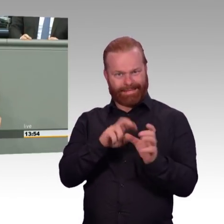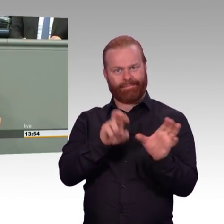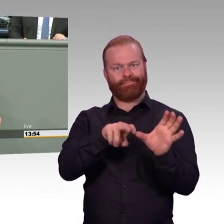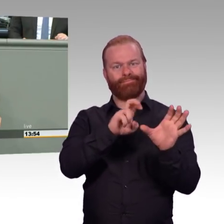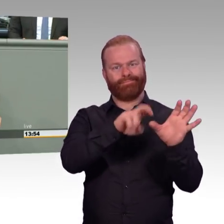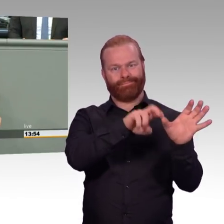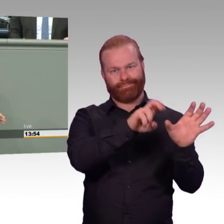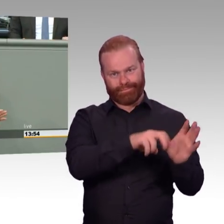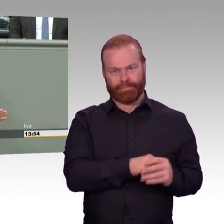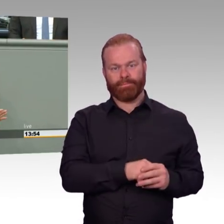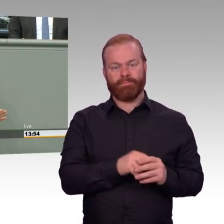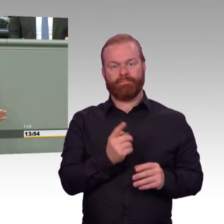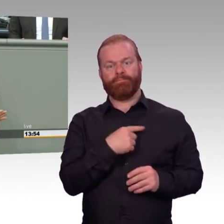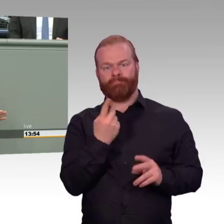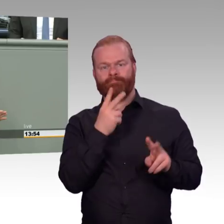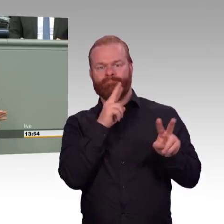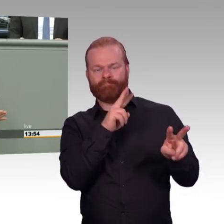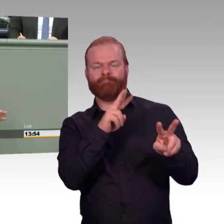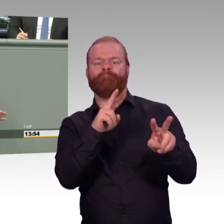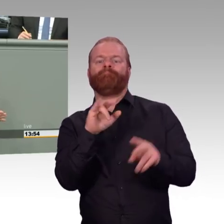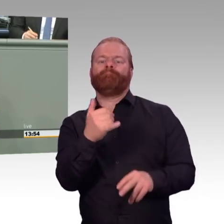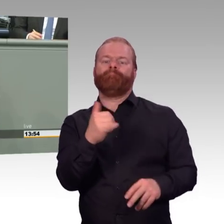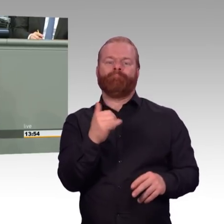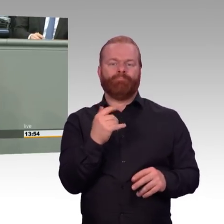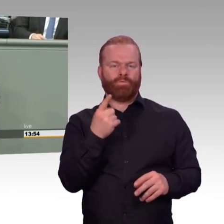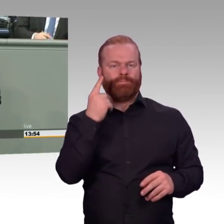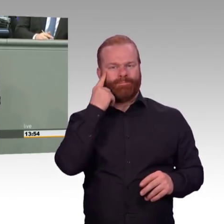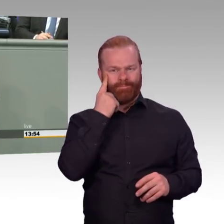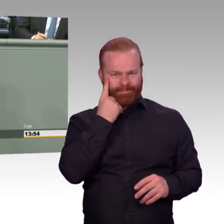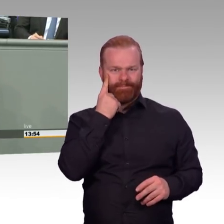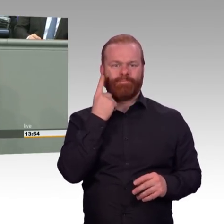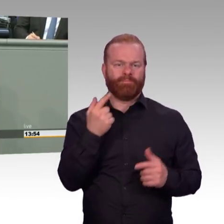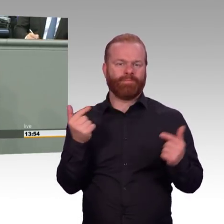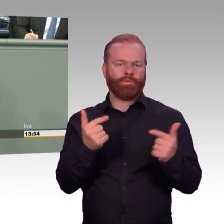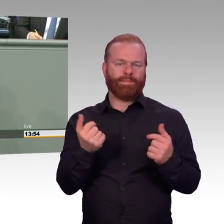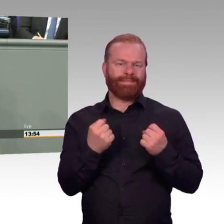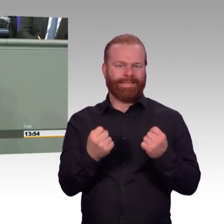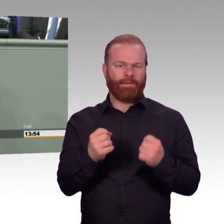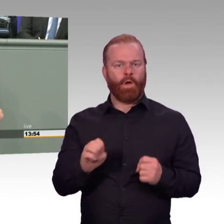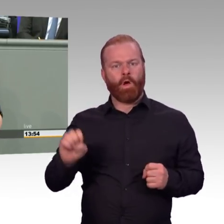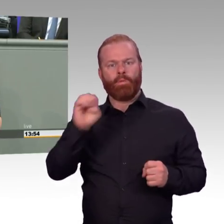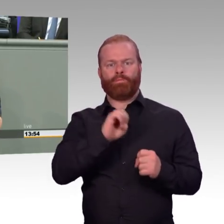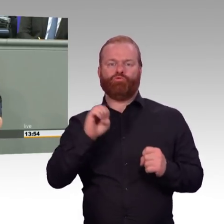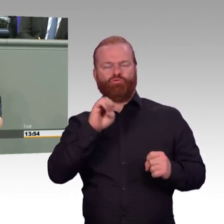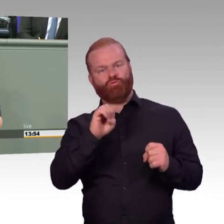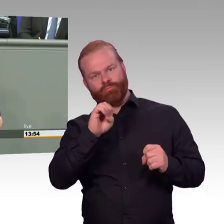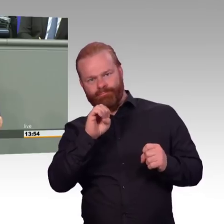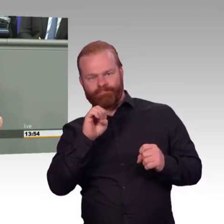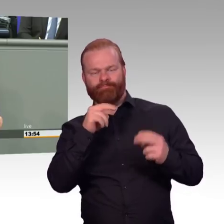innerhalb der Europäischen Union aus der Kohle aussteigen, aber eben nicht aus der Kernkraft. Und deswegen haben wir in Deutschland hier auch besondere